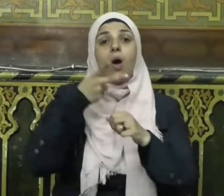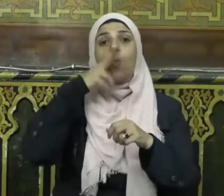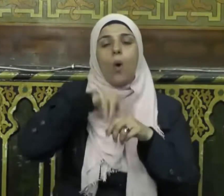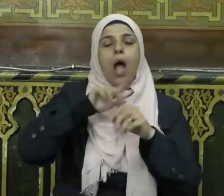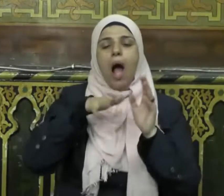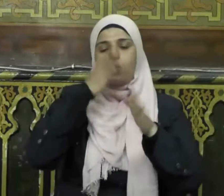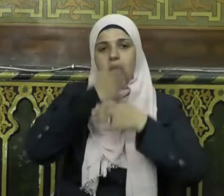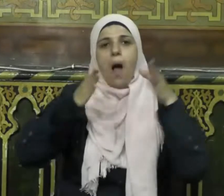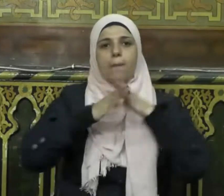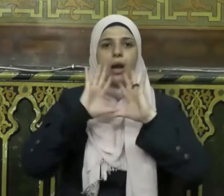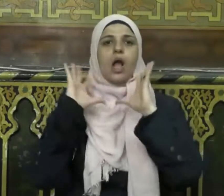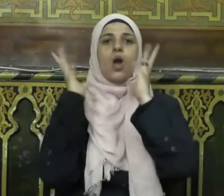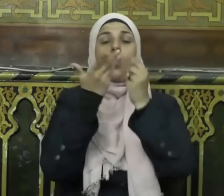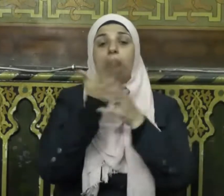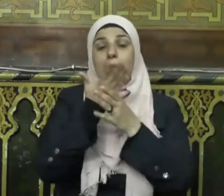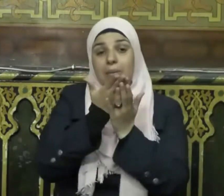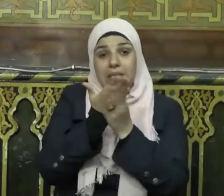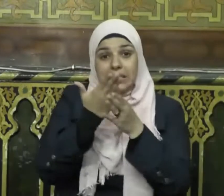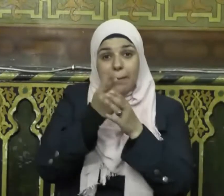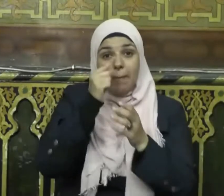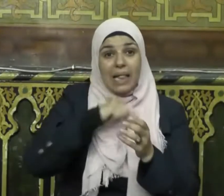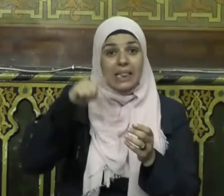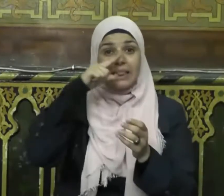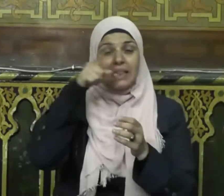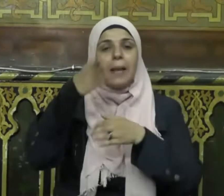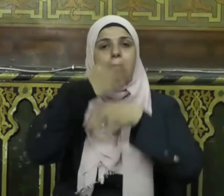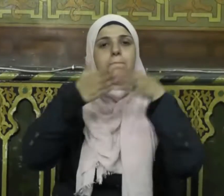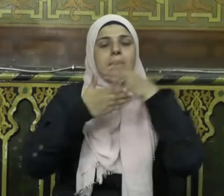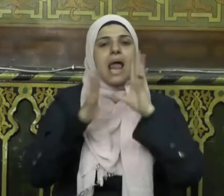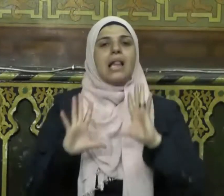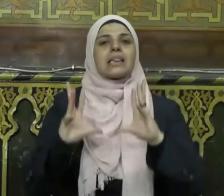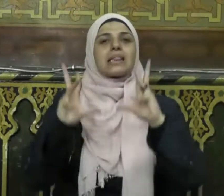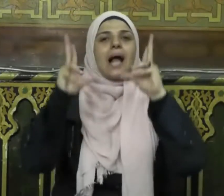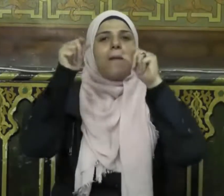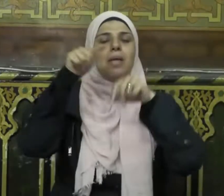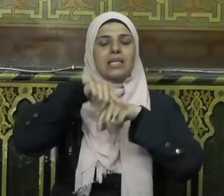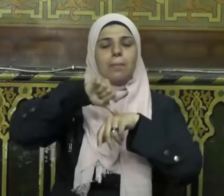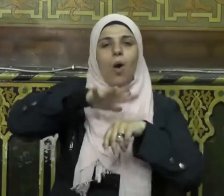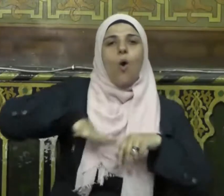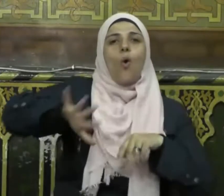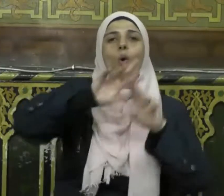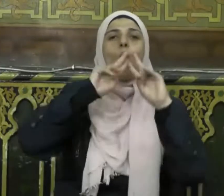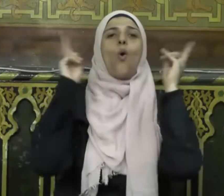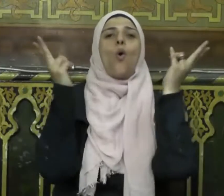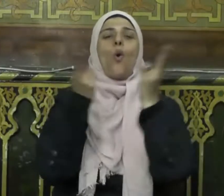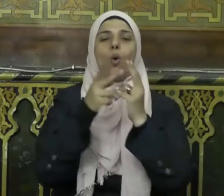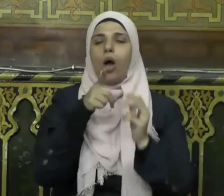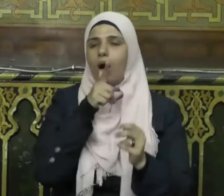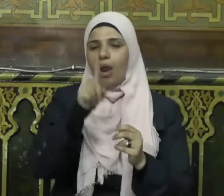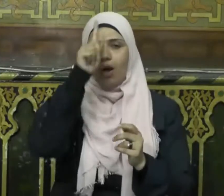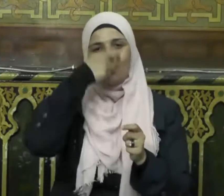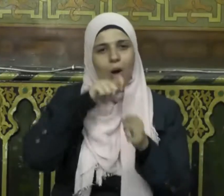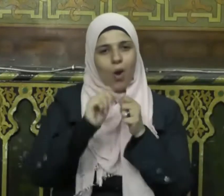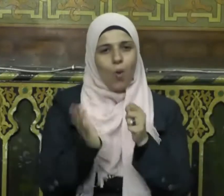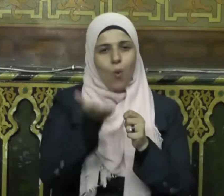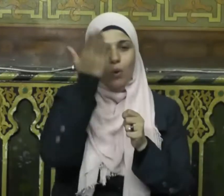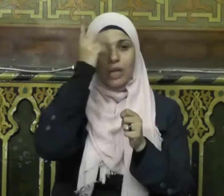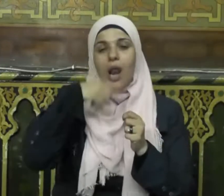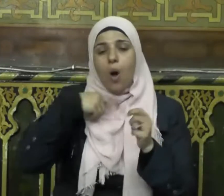وإعمار الكون لأن ديننا دين البناء والتعمير للكون كله قال تعالى هو